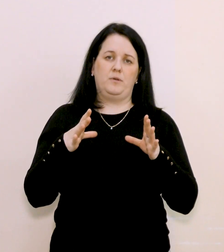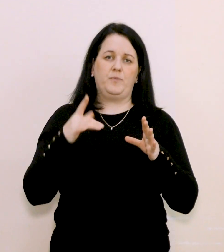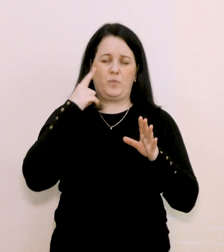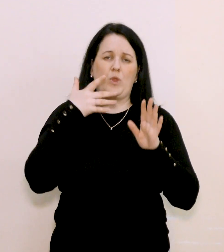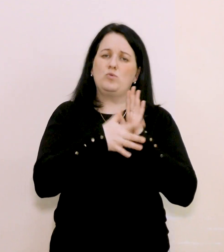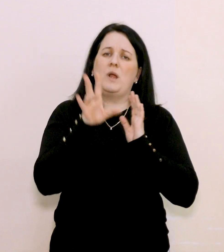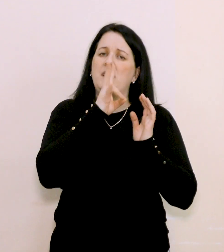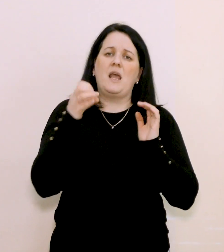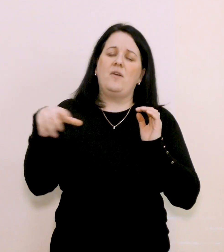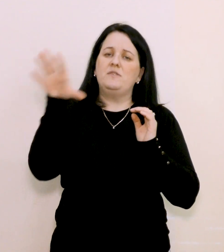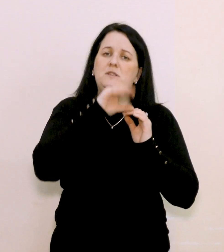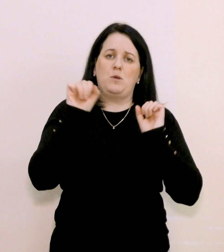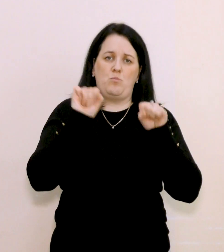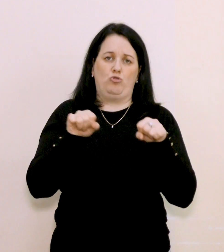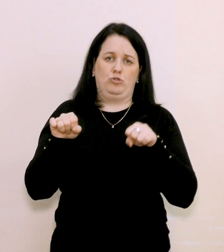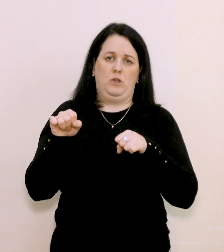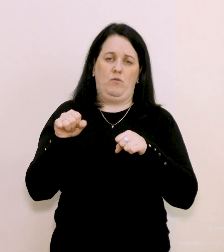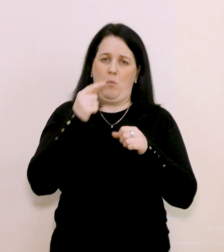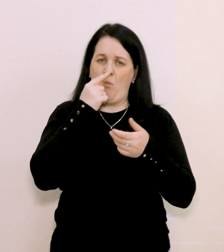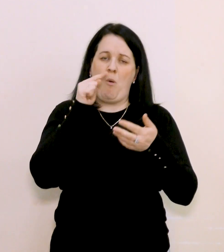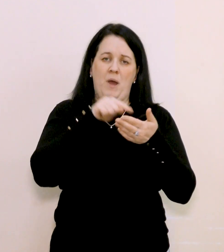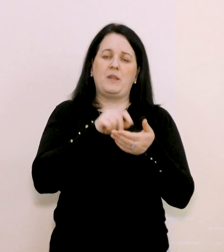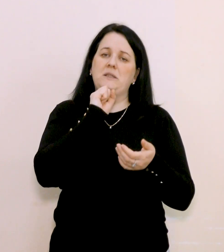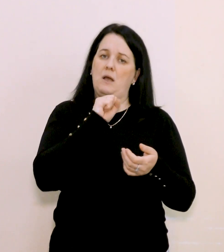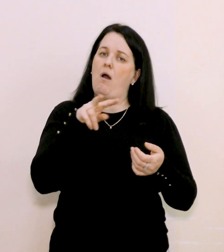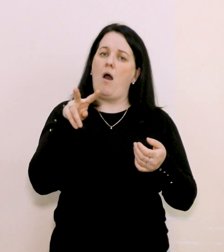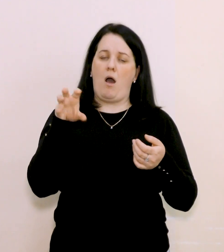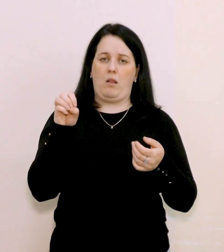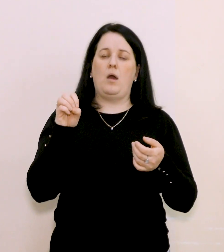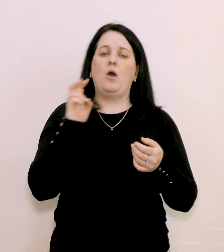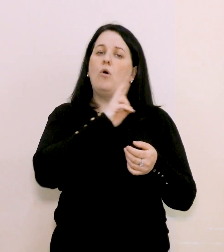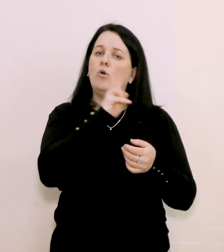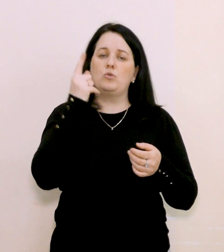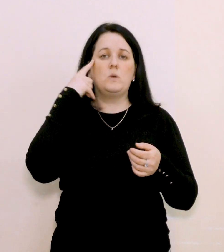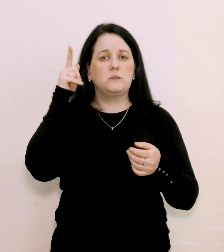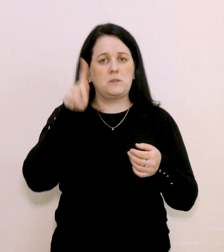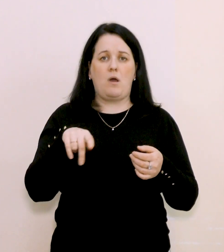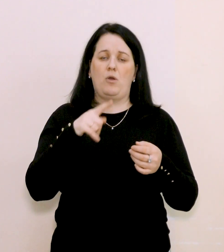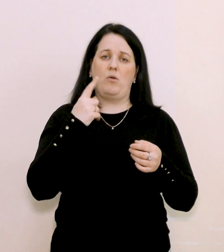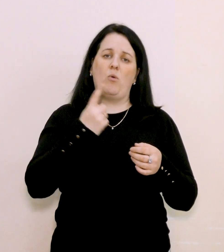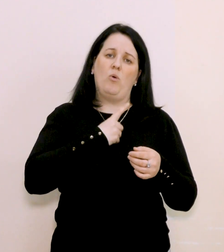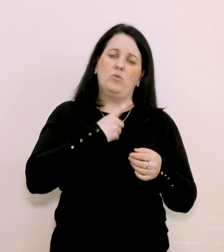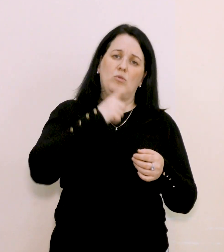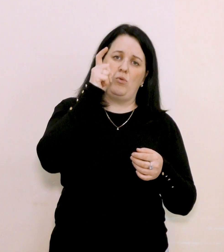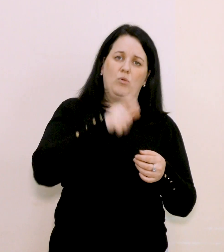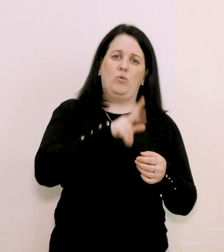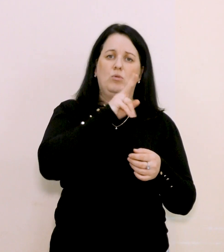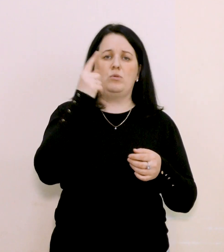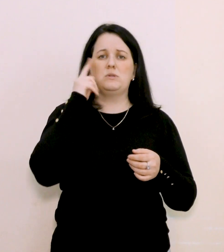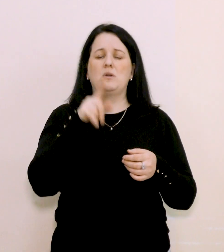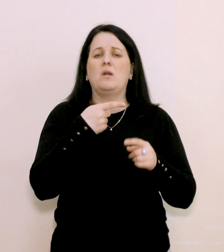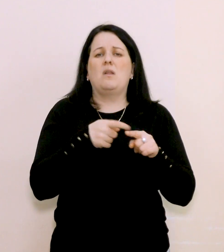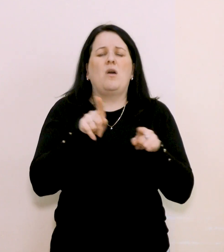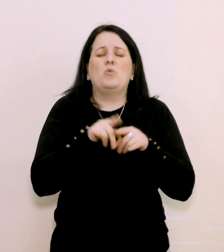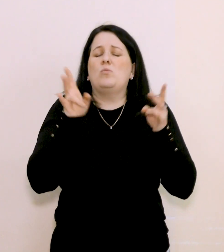Зрозуміло, що не всім, можливо, попадеться, але хто знає одиноких людей, хто знає таким,